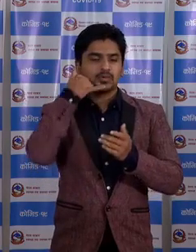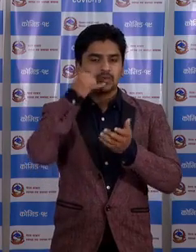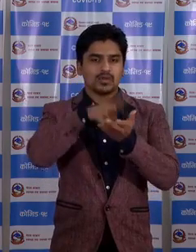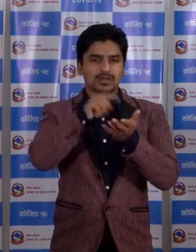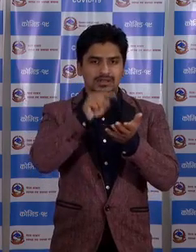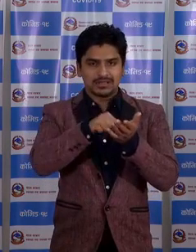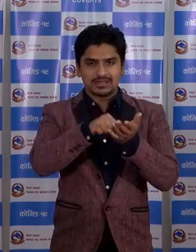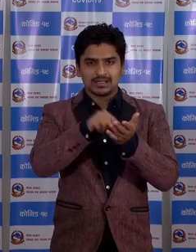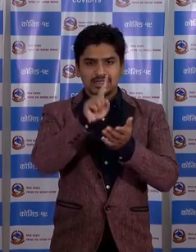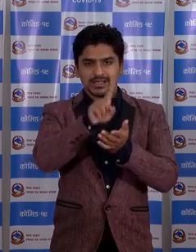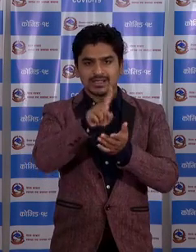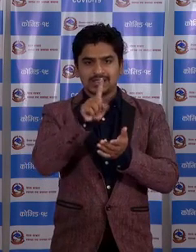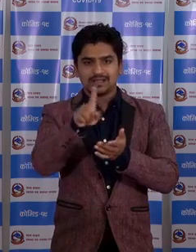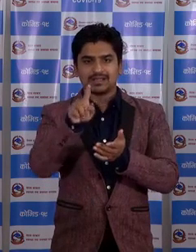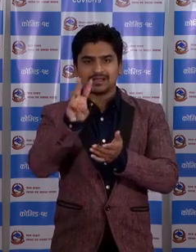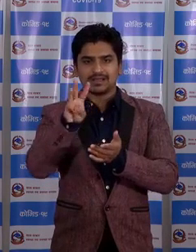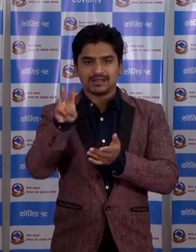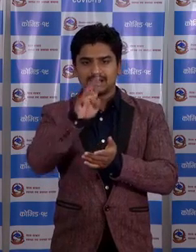सेंटर एगहार